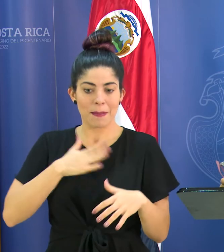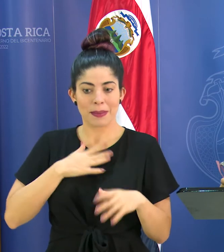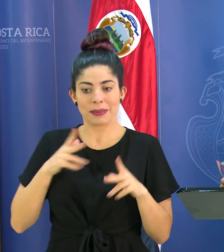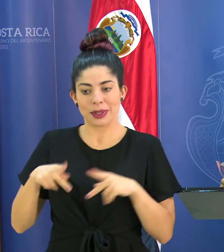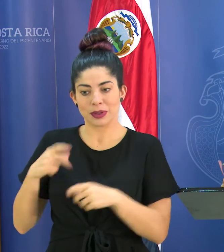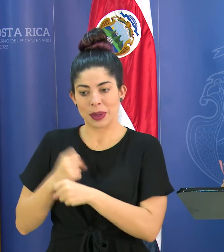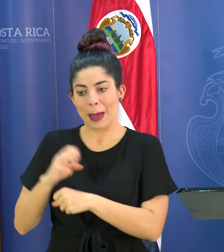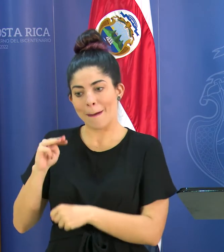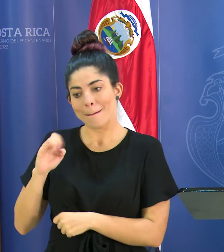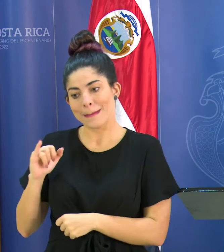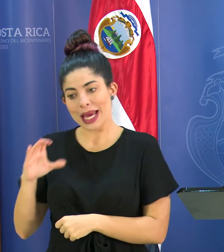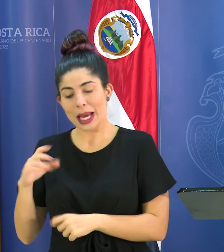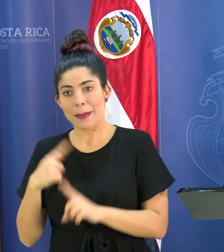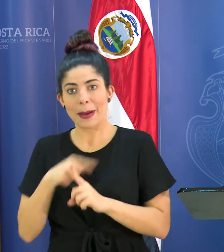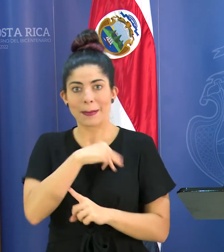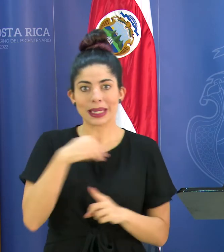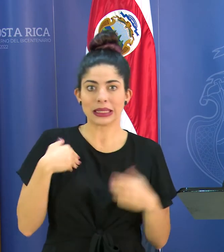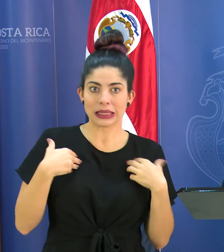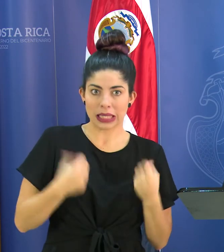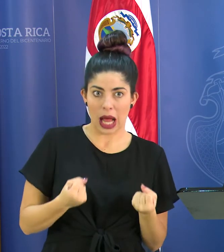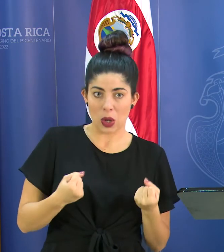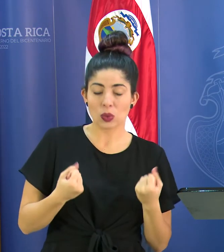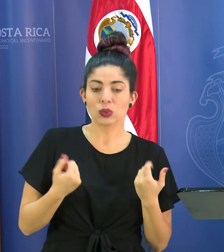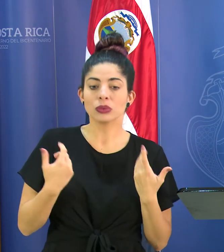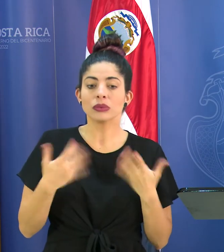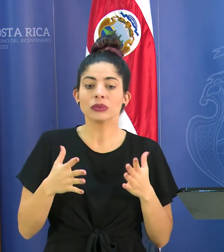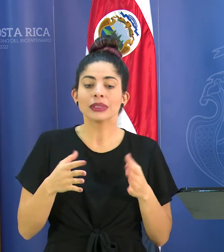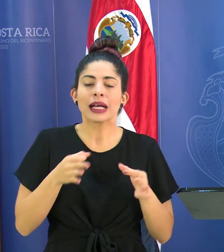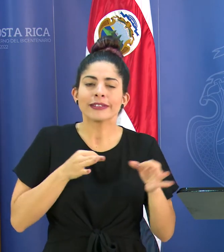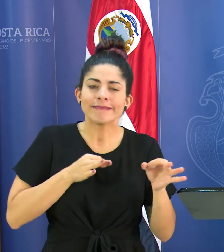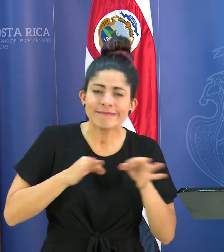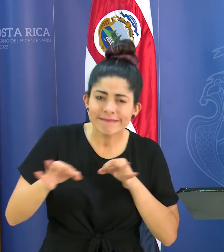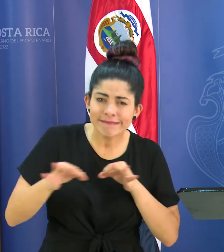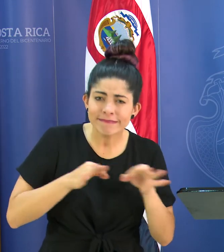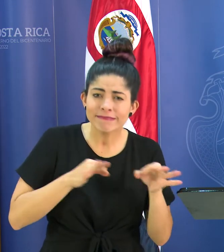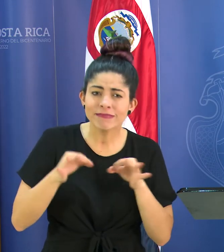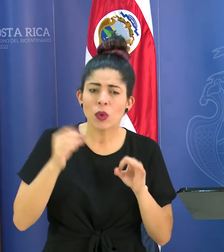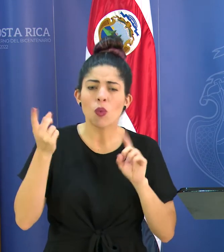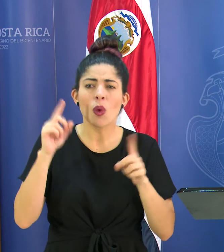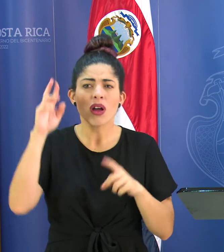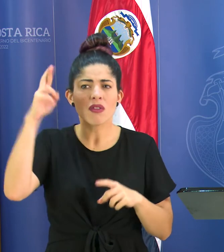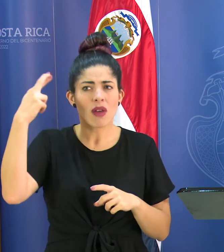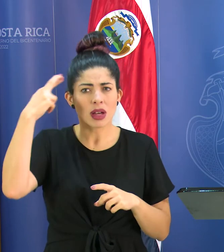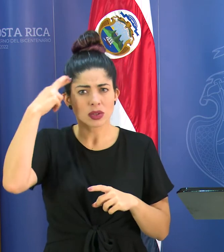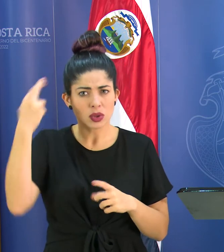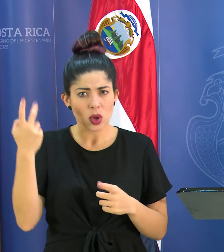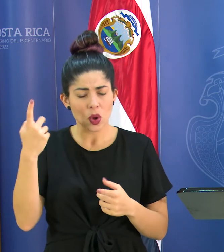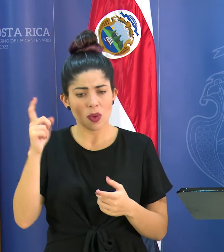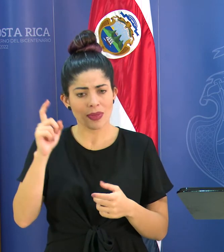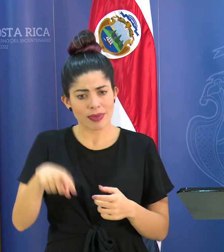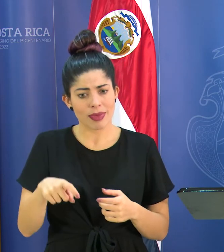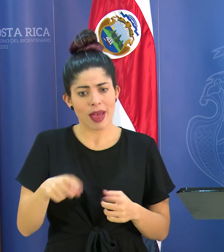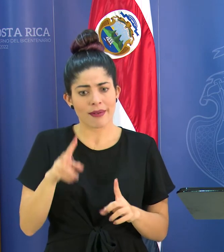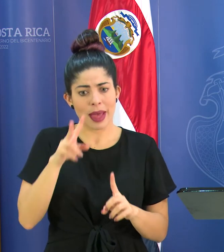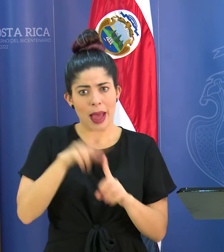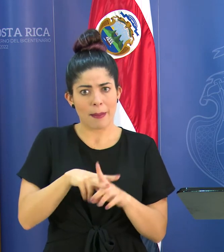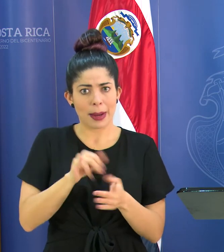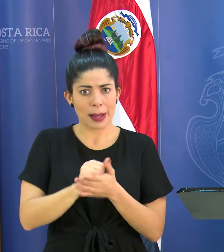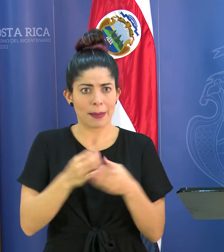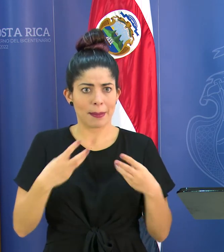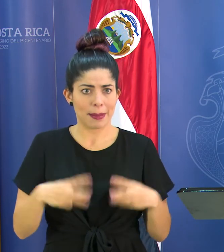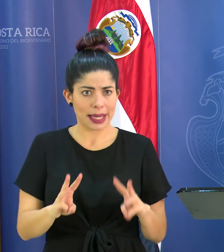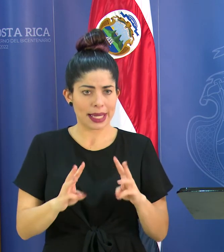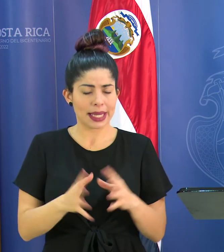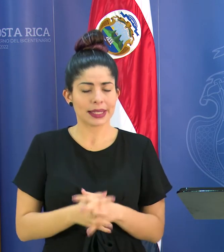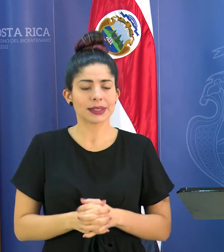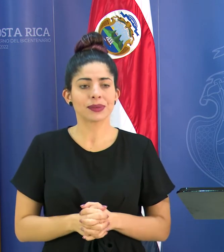MEIC y personal del Ministerio de Salud se les sensibilizó se les explicó la razón por la cual se tienen que tomar este tipo de medidas